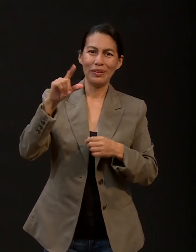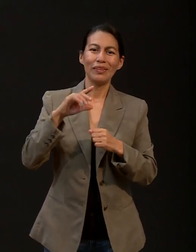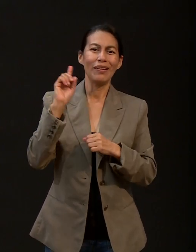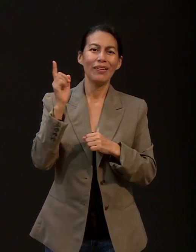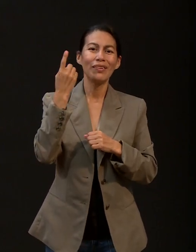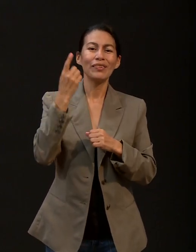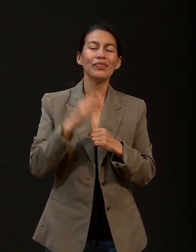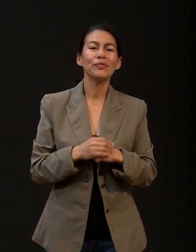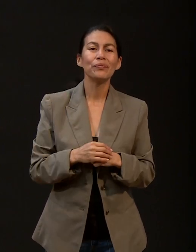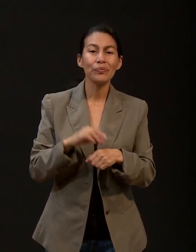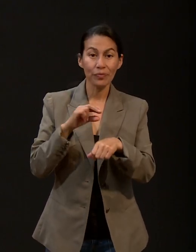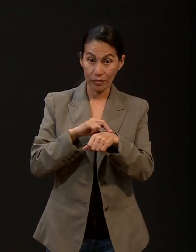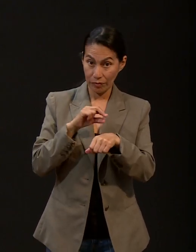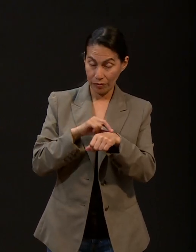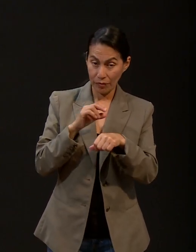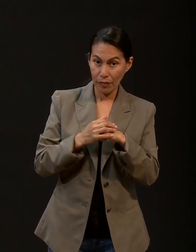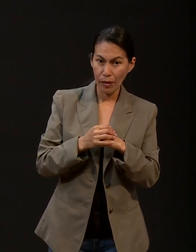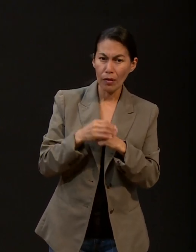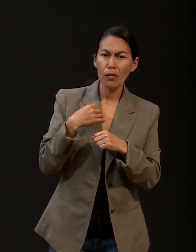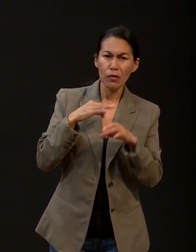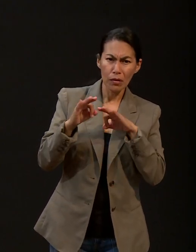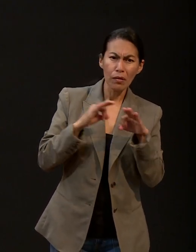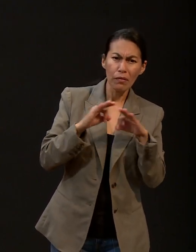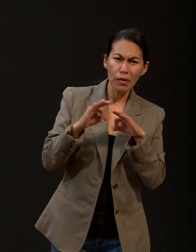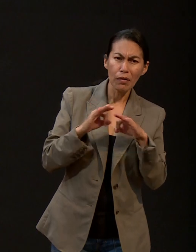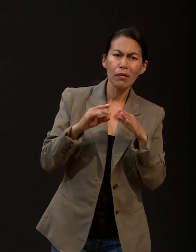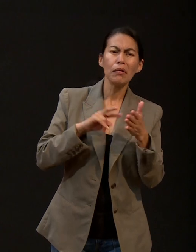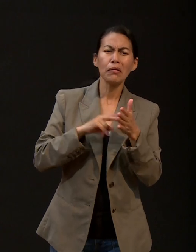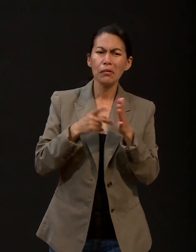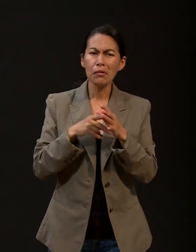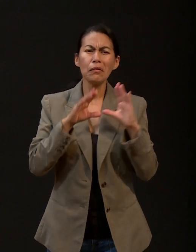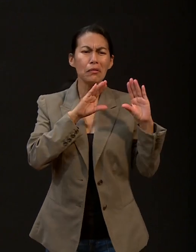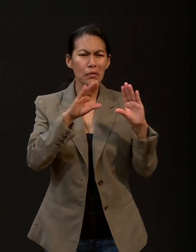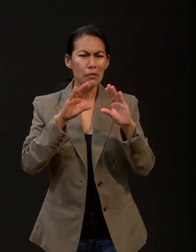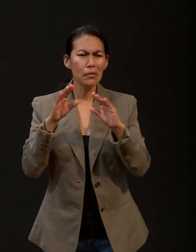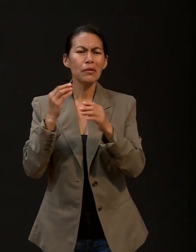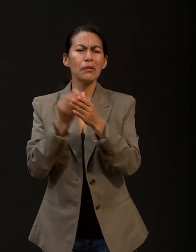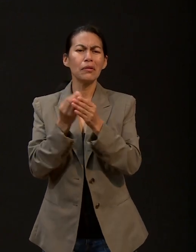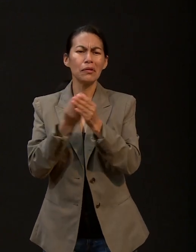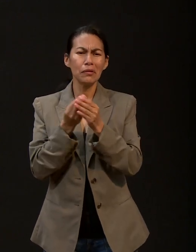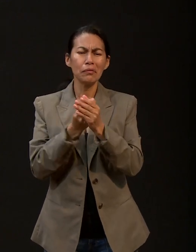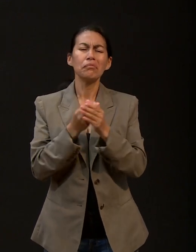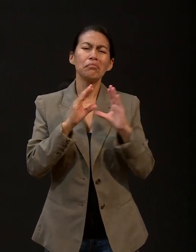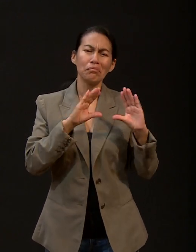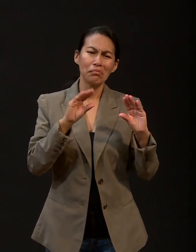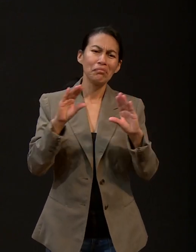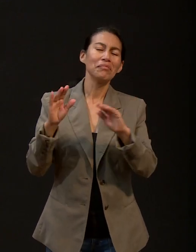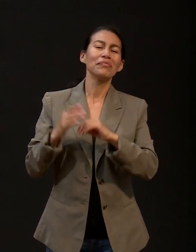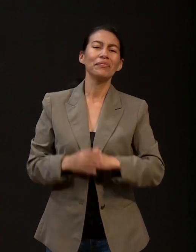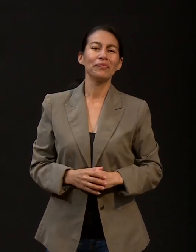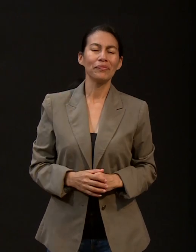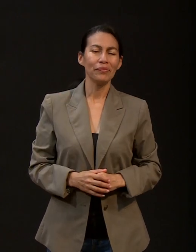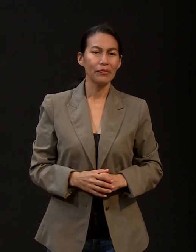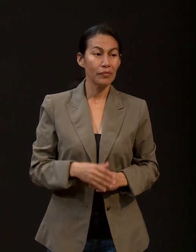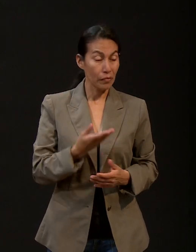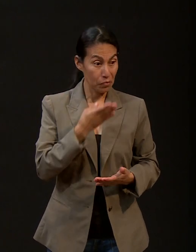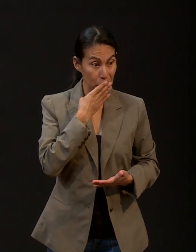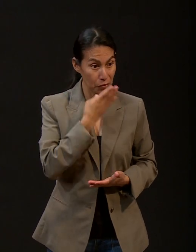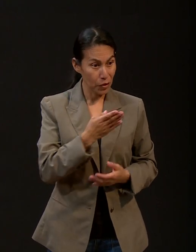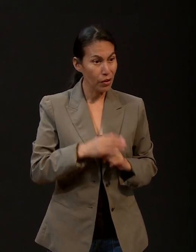Trabajo en la Facultad de Ingeniería como docente. Excelente. Gracias a Dios. Y fue en tu hogar donde